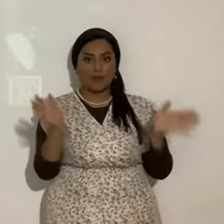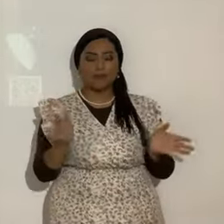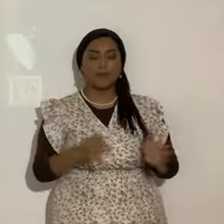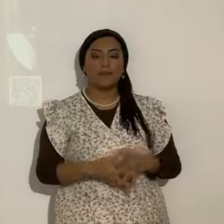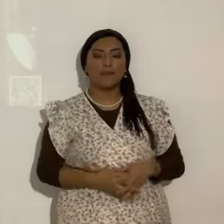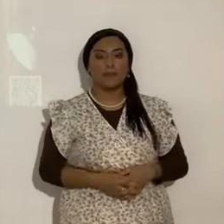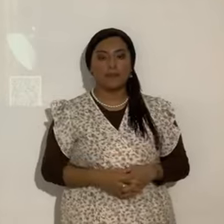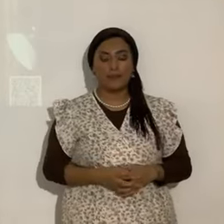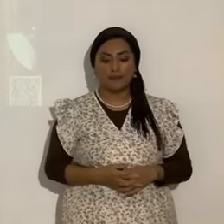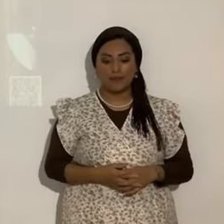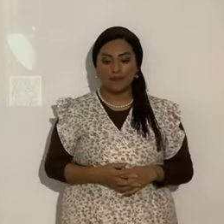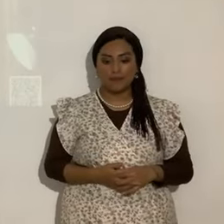Bueno,